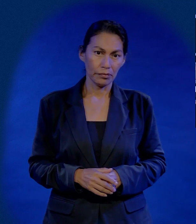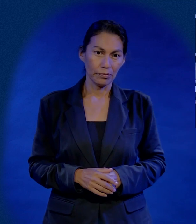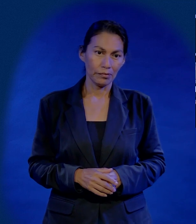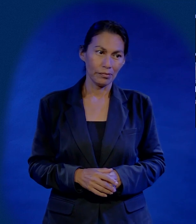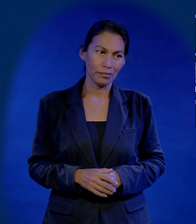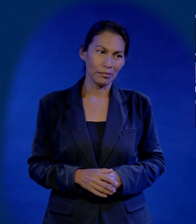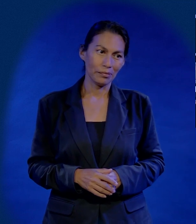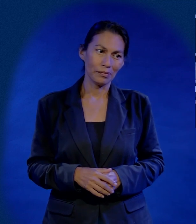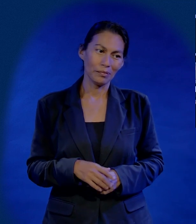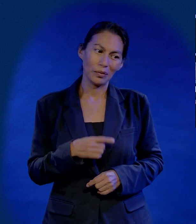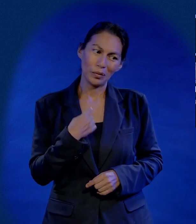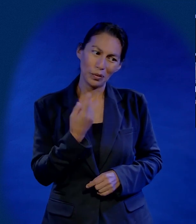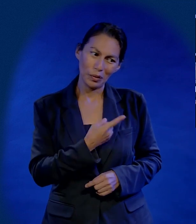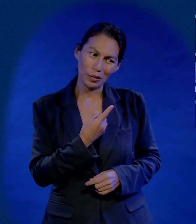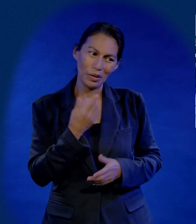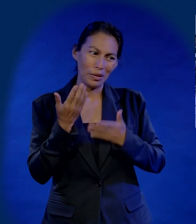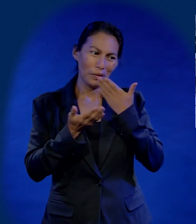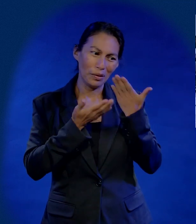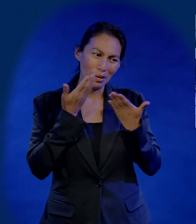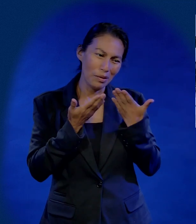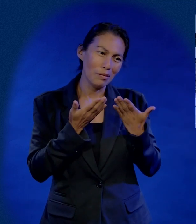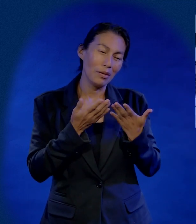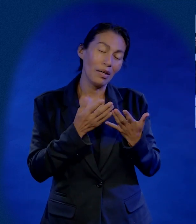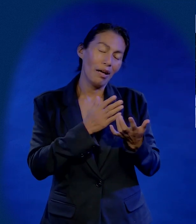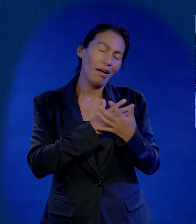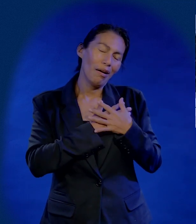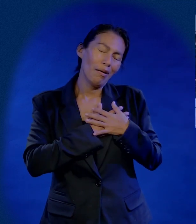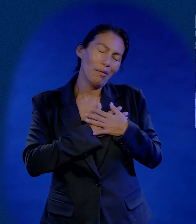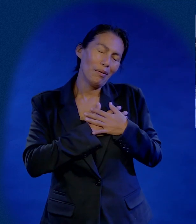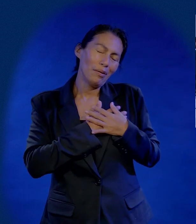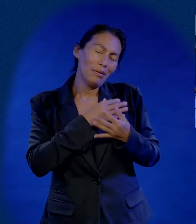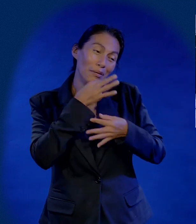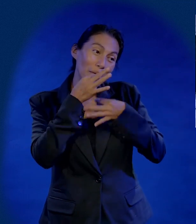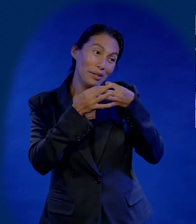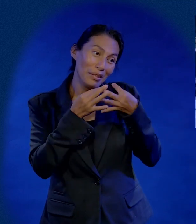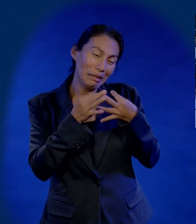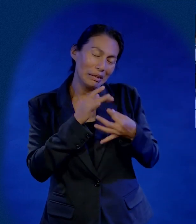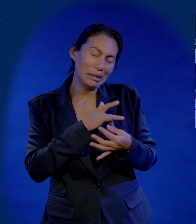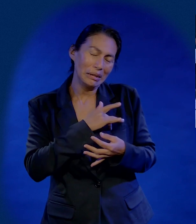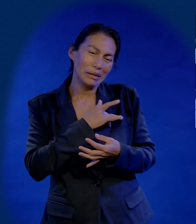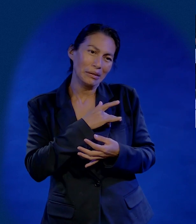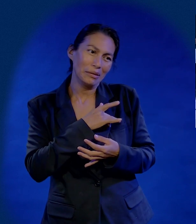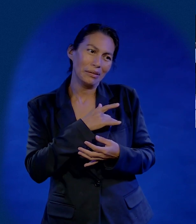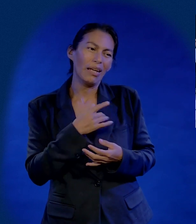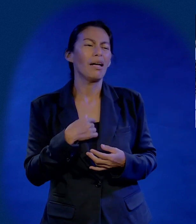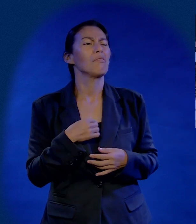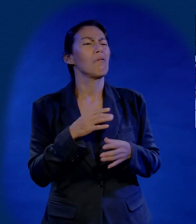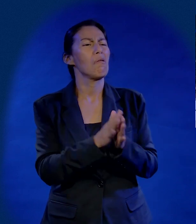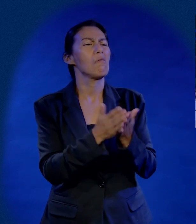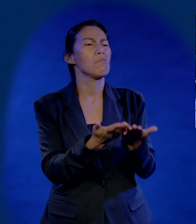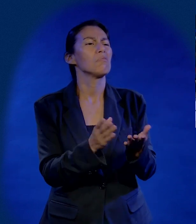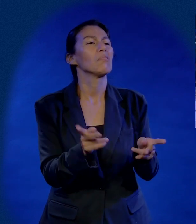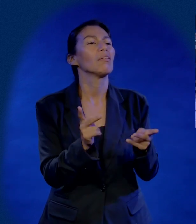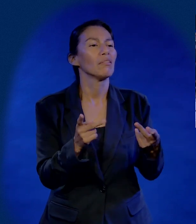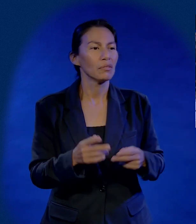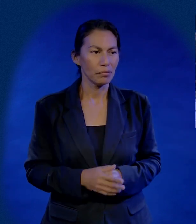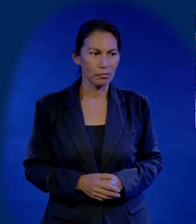Ya a ese punto, mire, uno estudia en Montemorelos y le predican del amor, pero también se siente feo. A ese punto le dije, mire, pues vendo